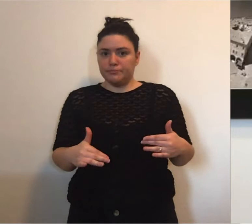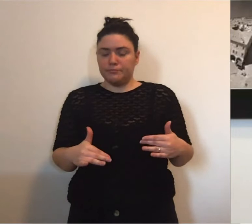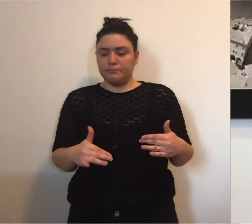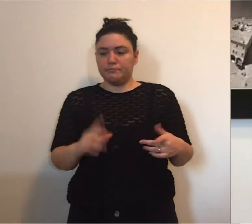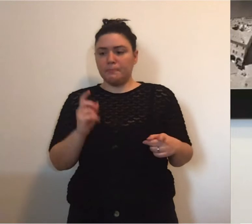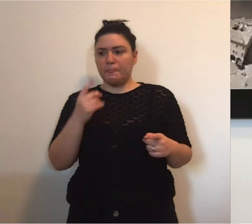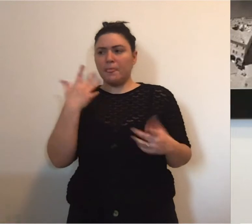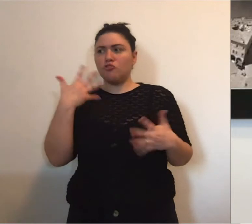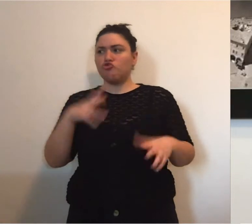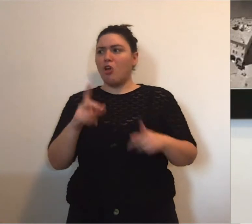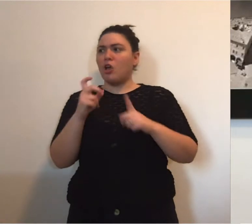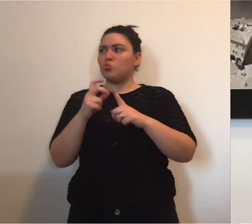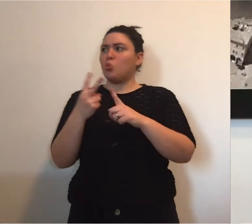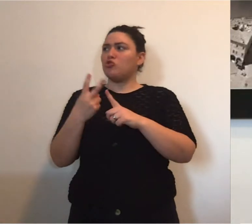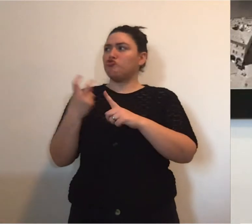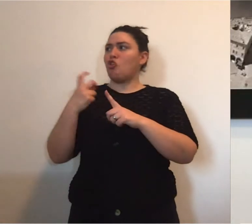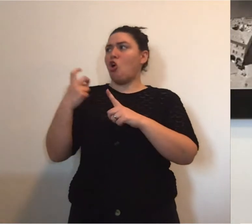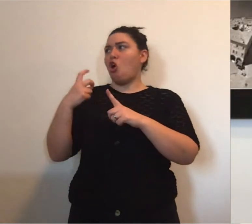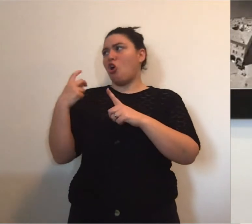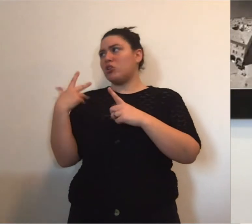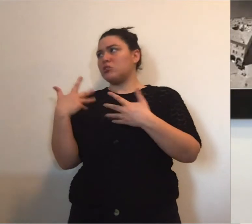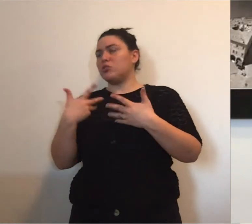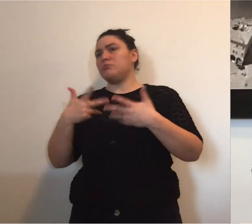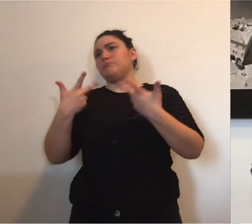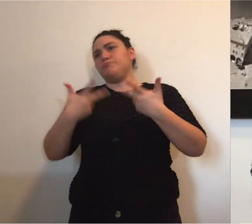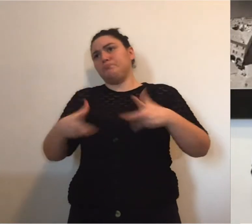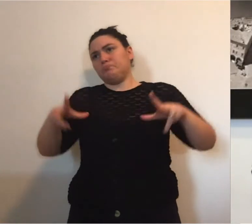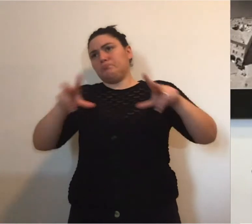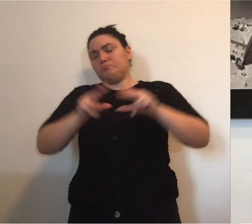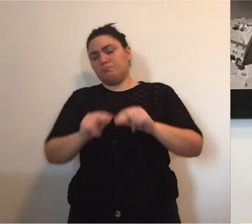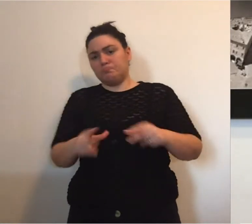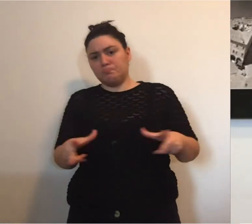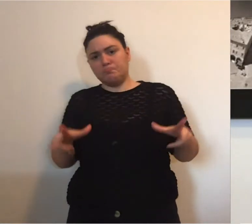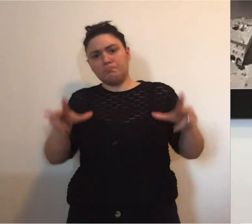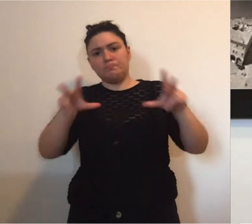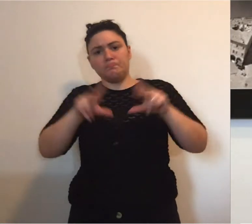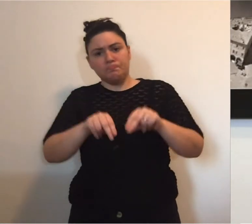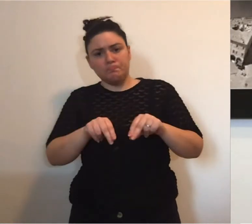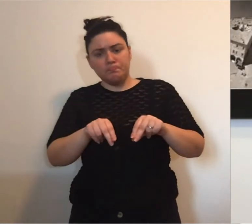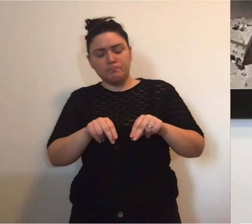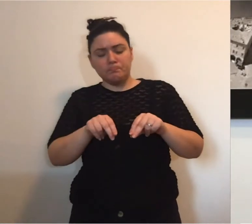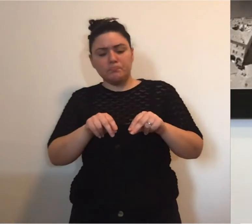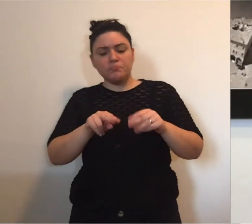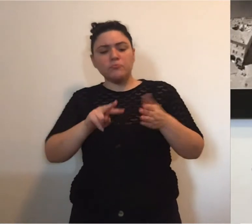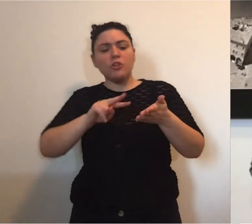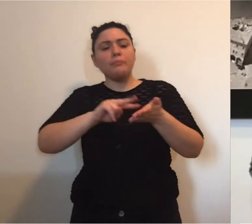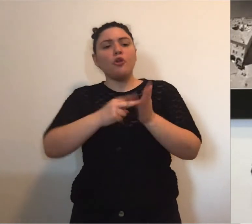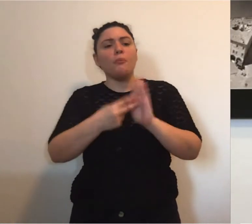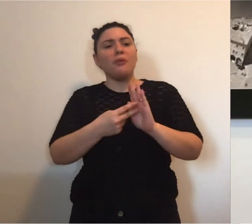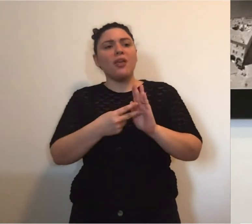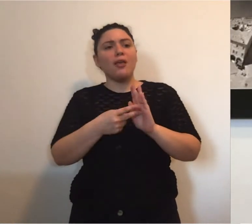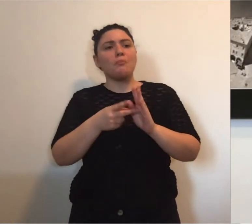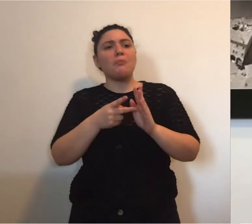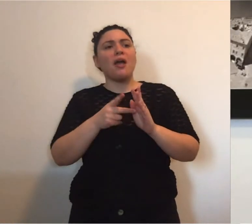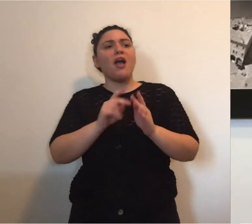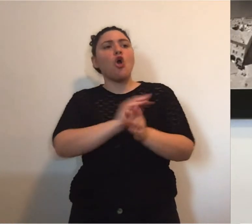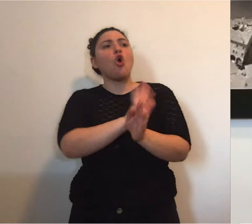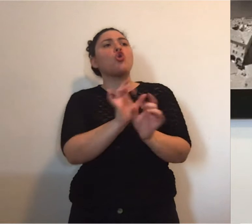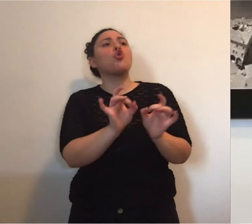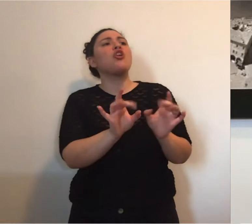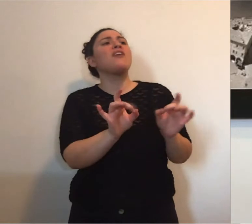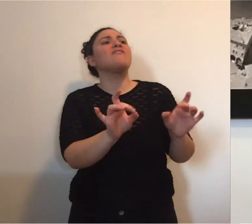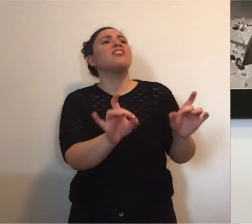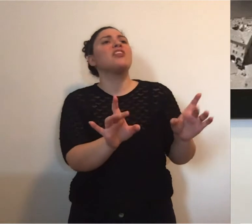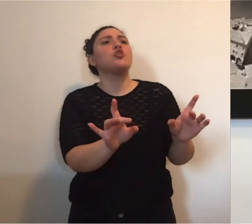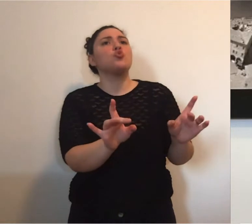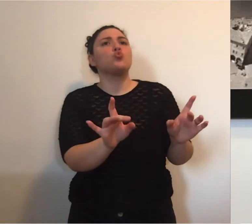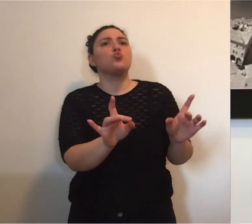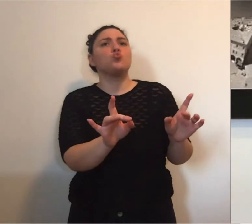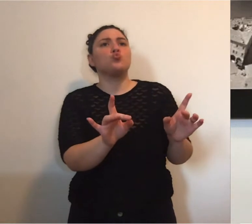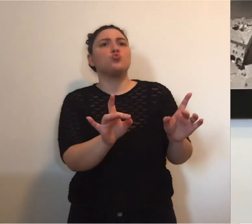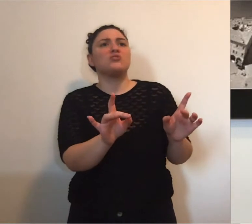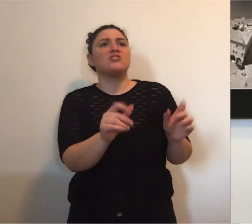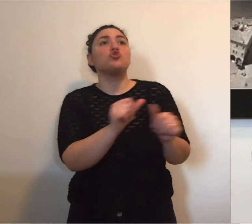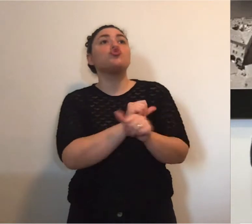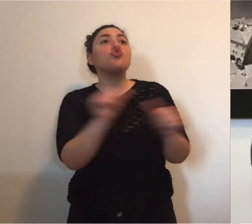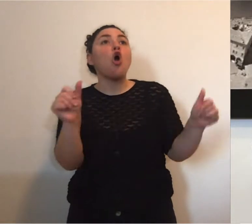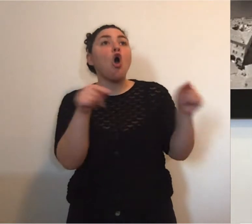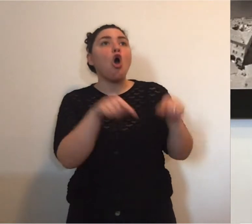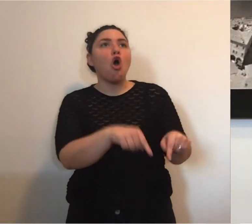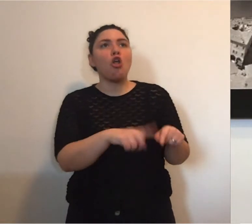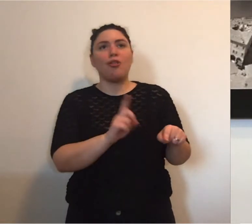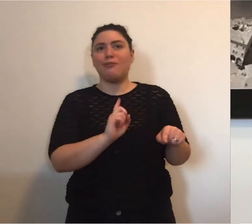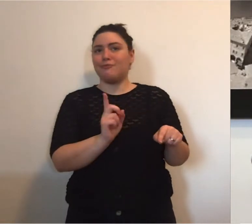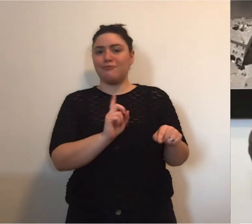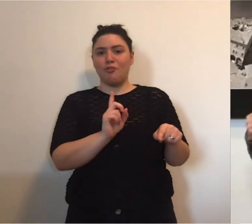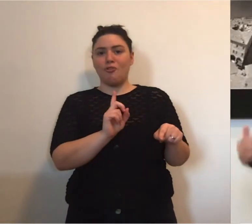riorganizzazione più complessiva. Lo state sentendo probabilmente da almeno un paio di giorni, vi sto dicendo che il problema